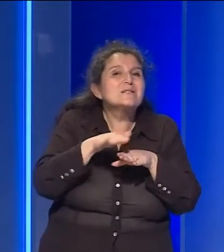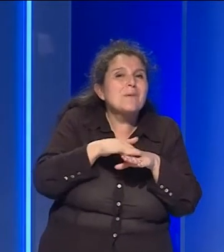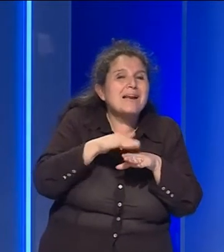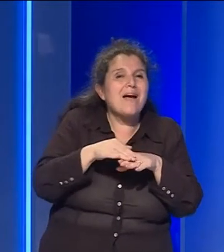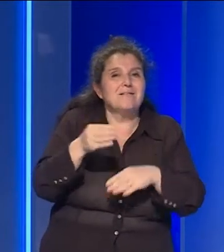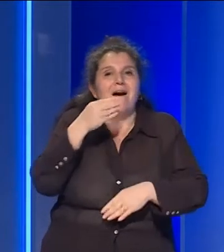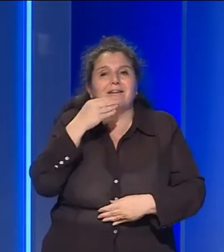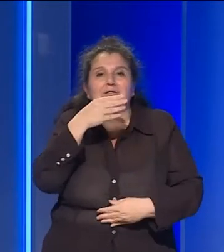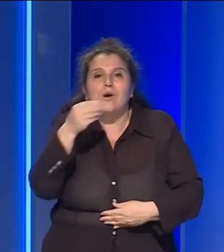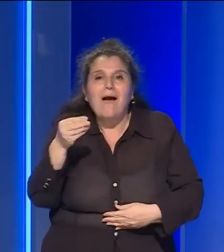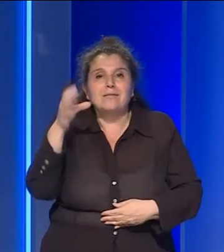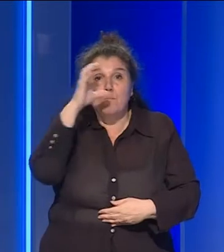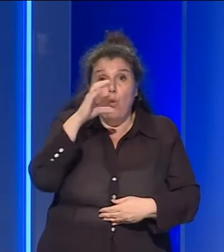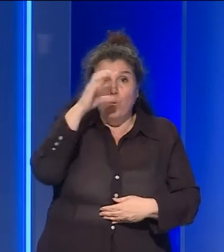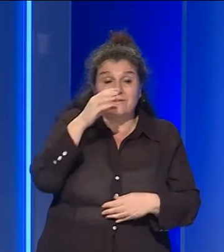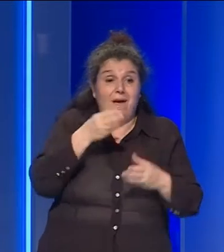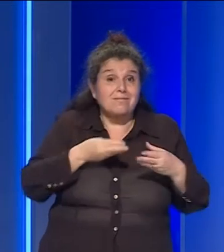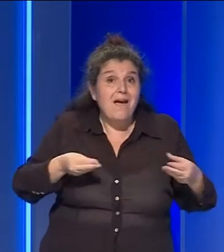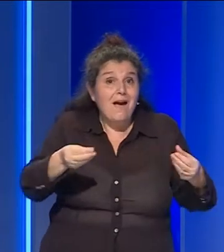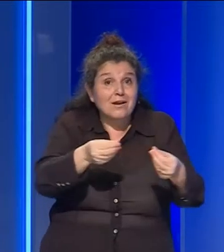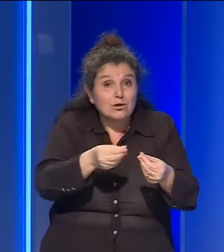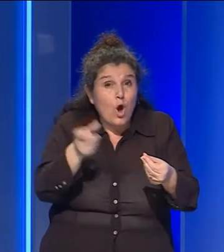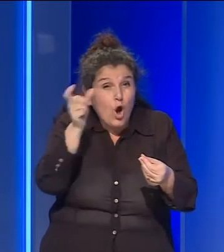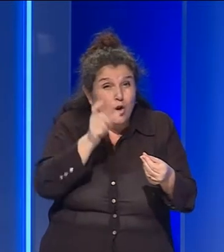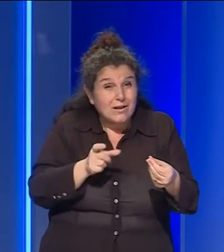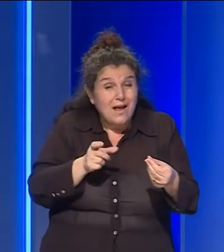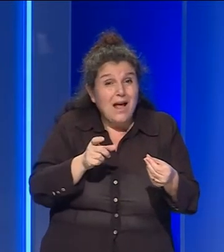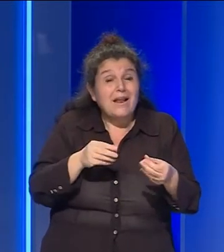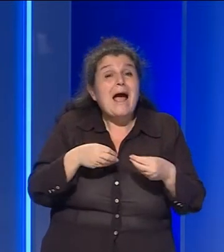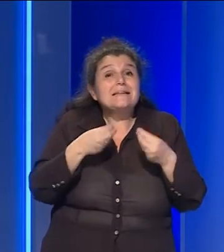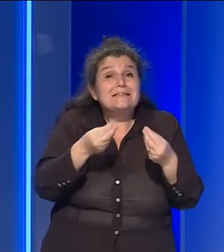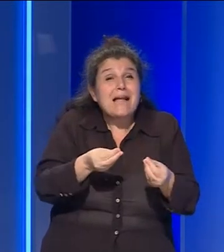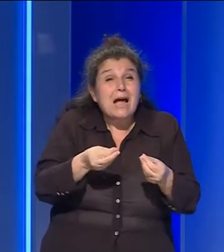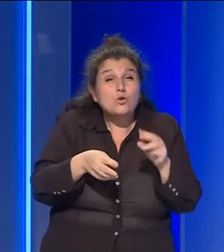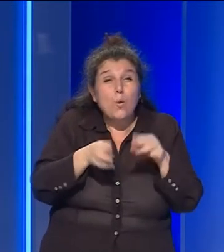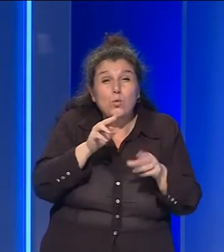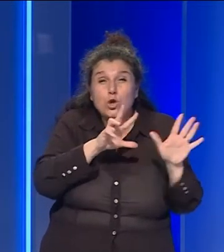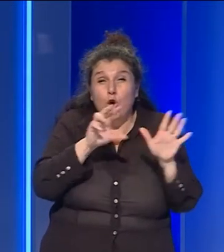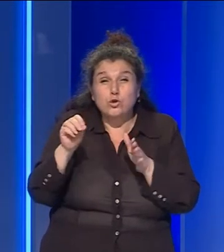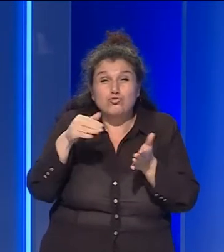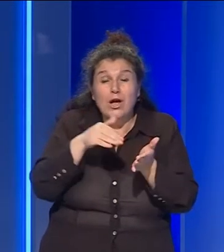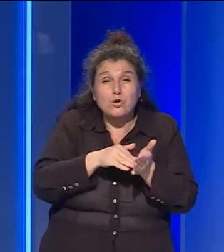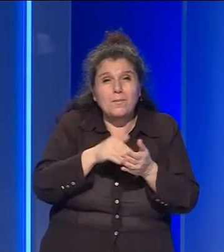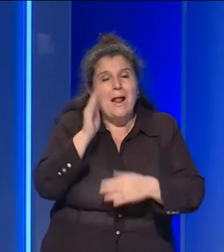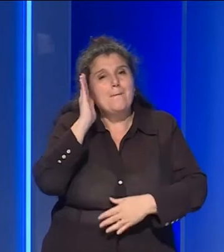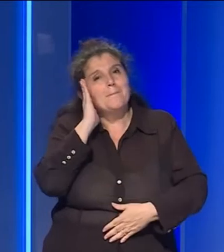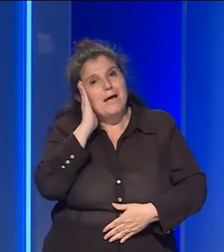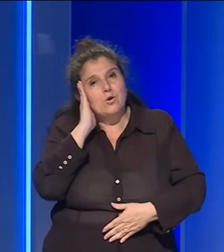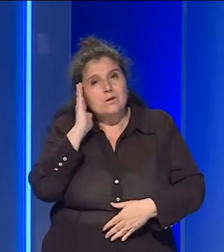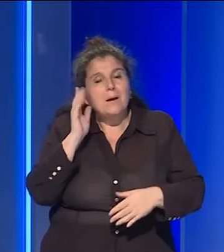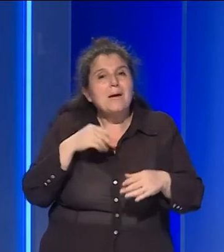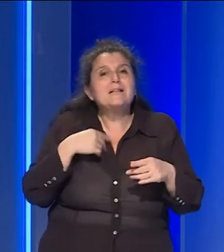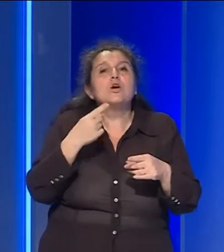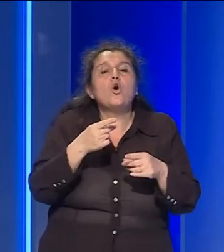musei e territori. Generando oltre 800 mila pernottamenti con un indotto